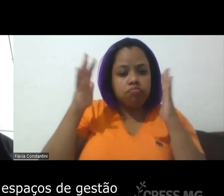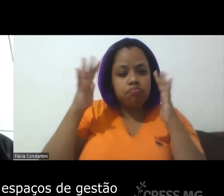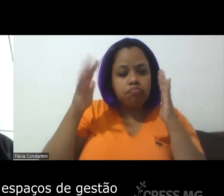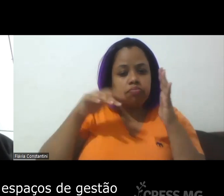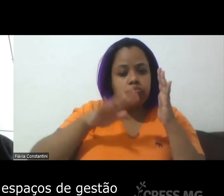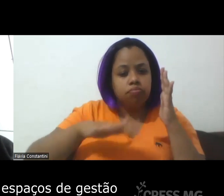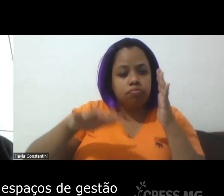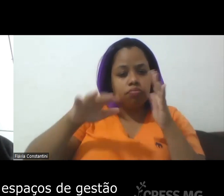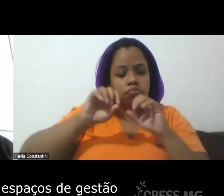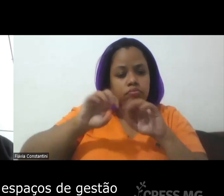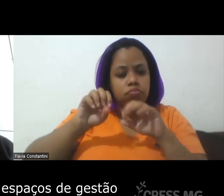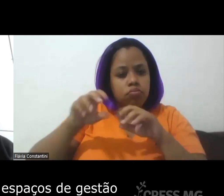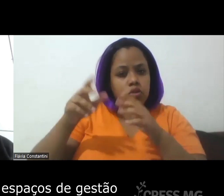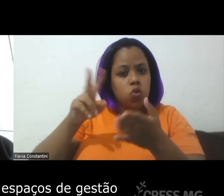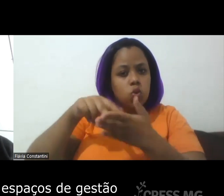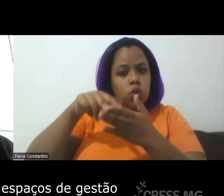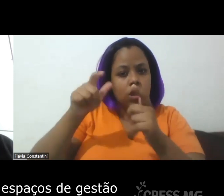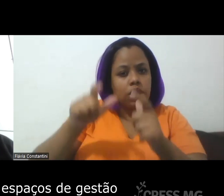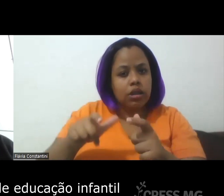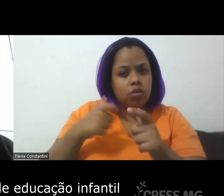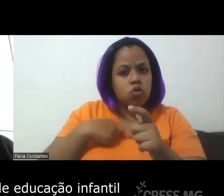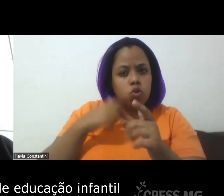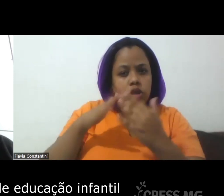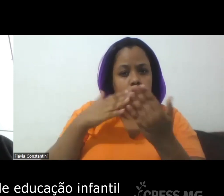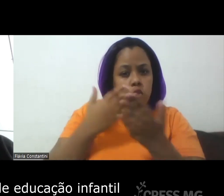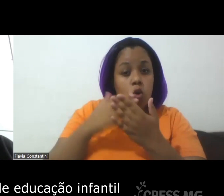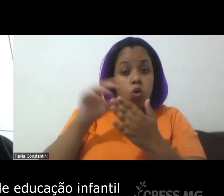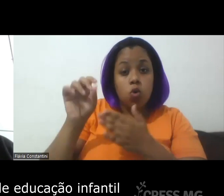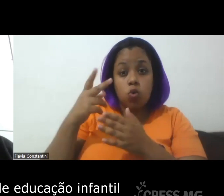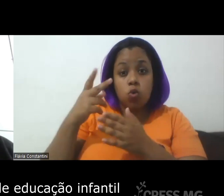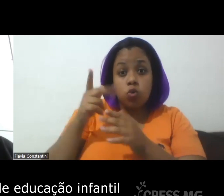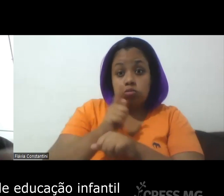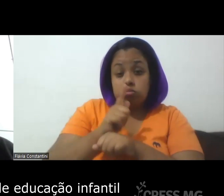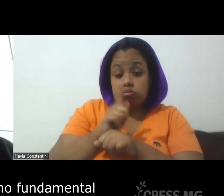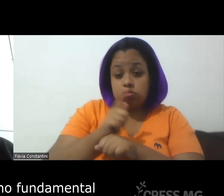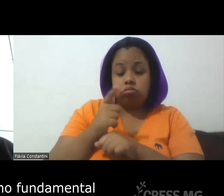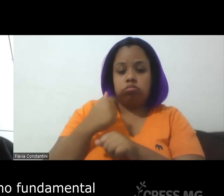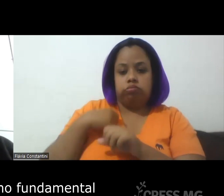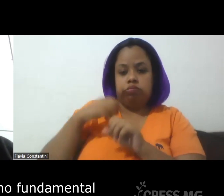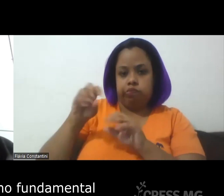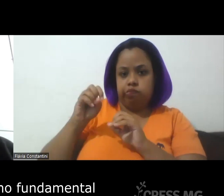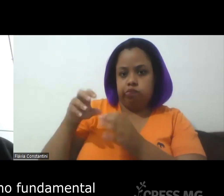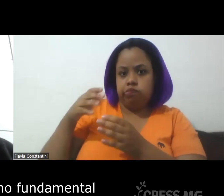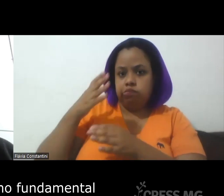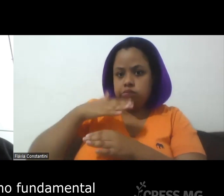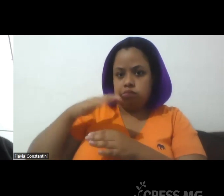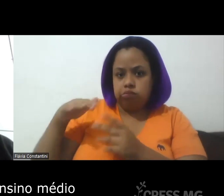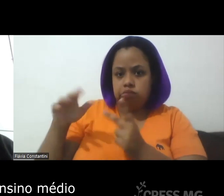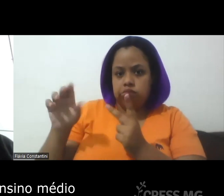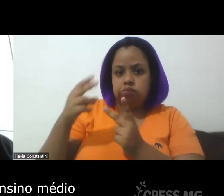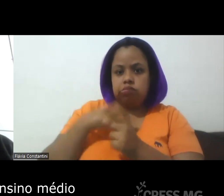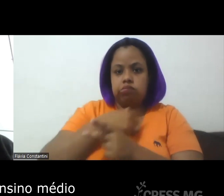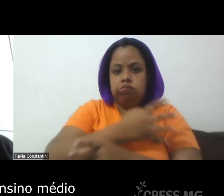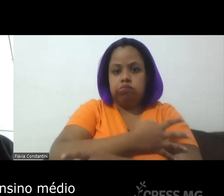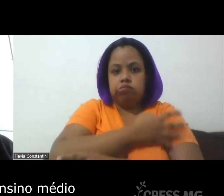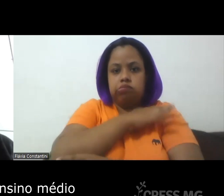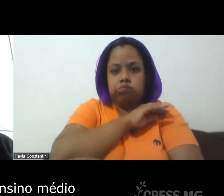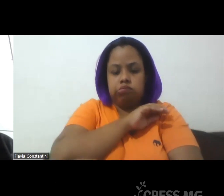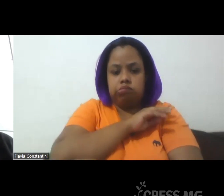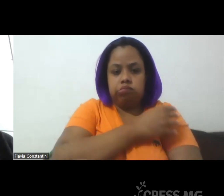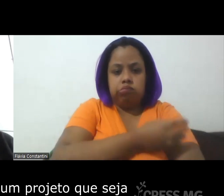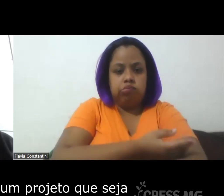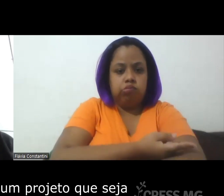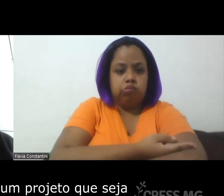escolas ou espaços de gestão né nas unidades de educação infantil ou do ensino fundamental ou do ensino